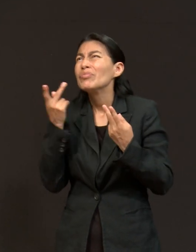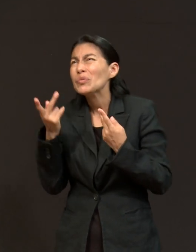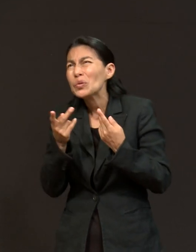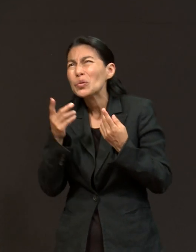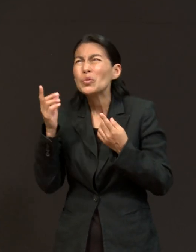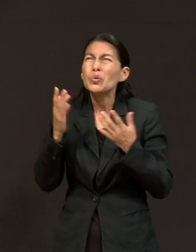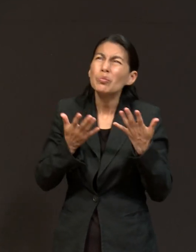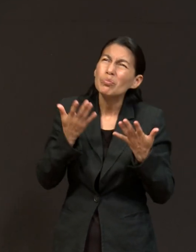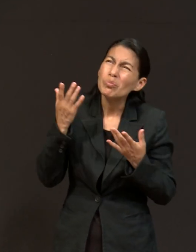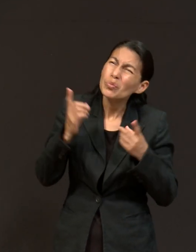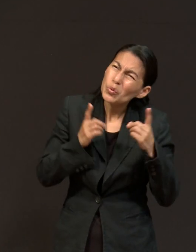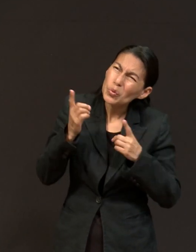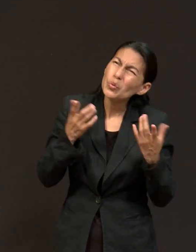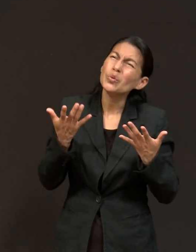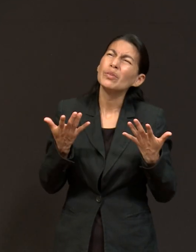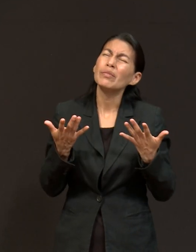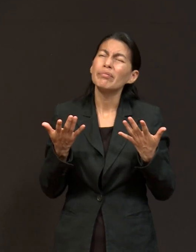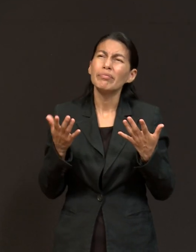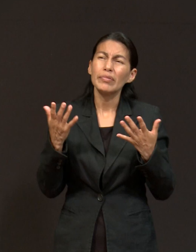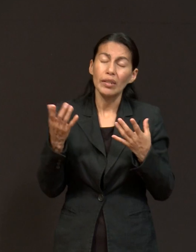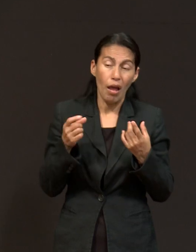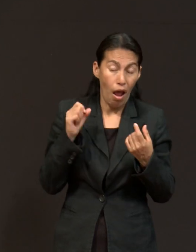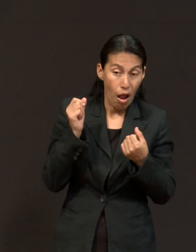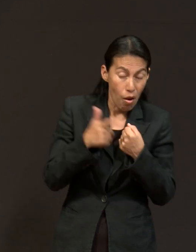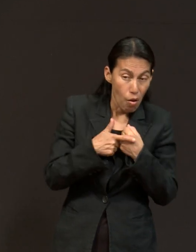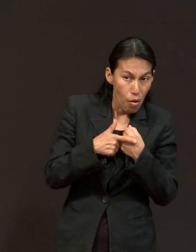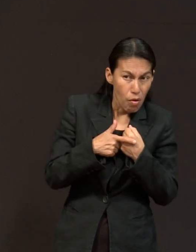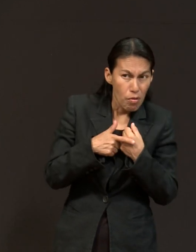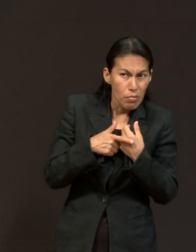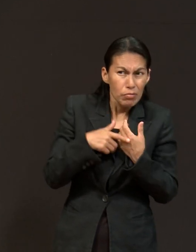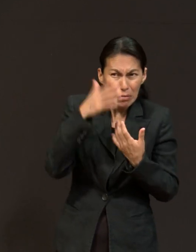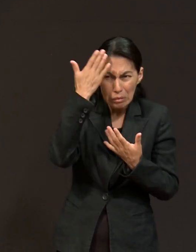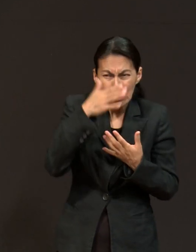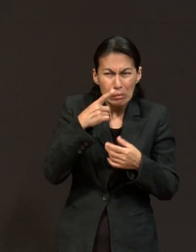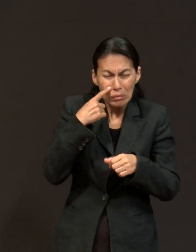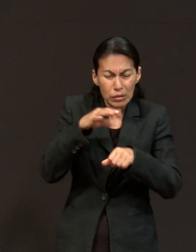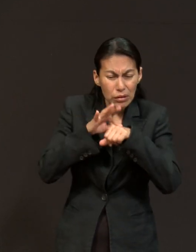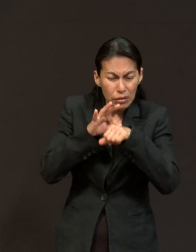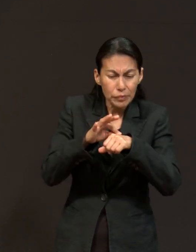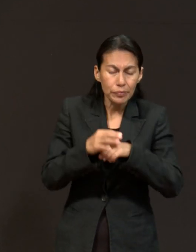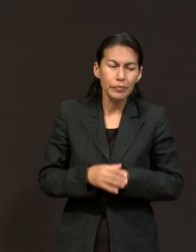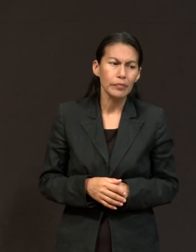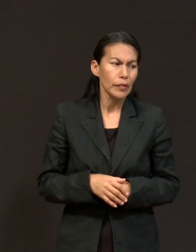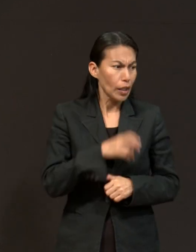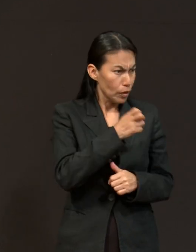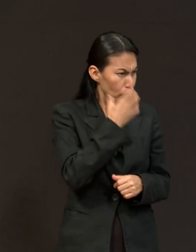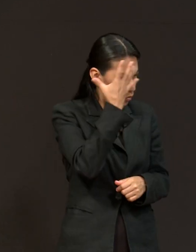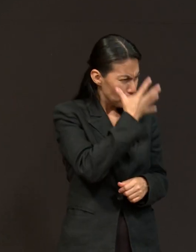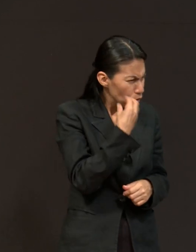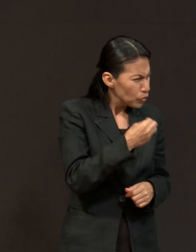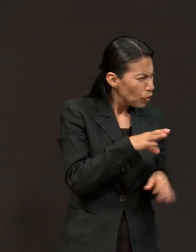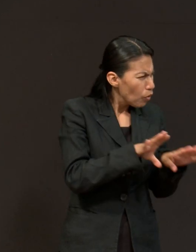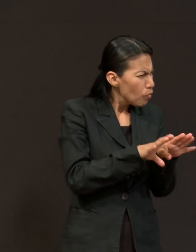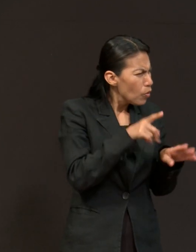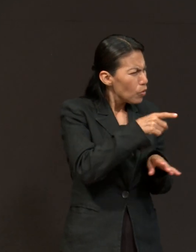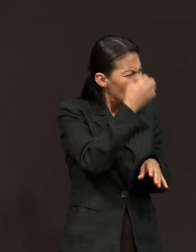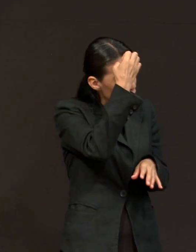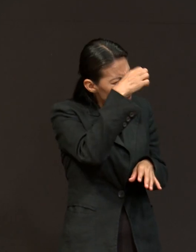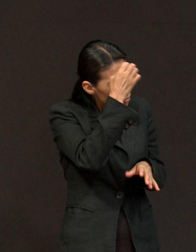experiencia de oración. O sea, es realmente maravilloso porque en tu experimento con Dios,